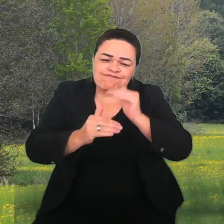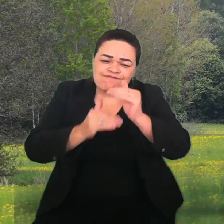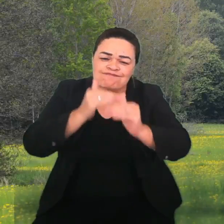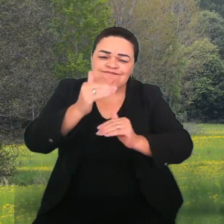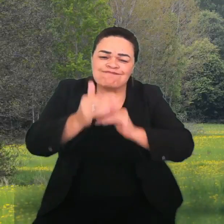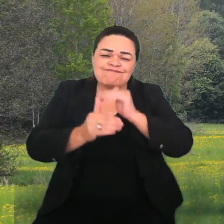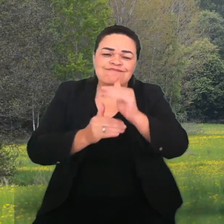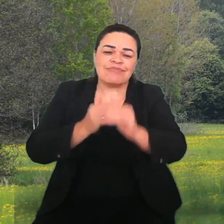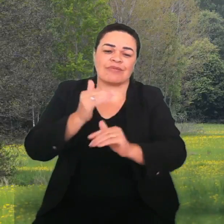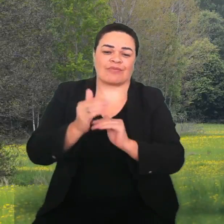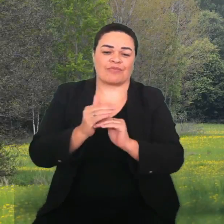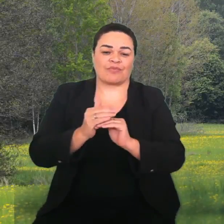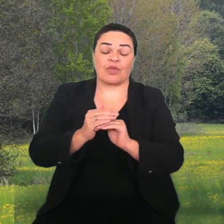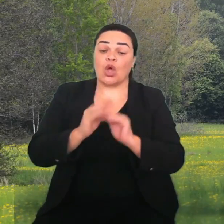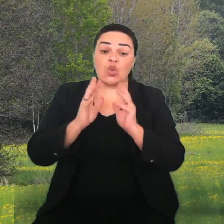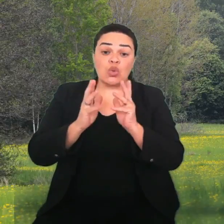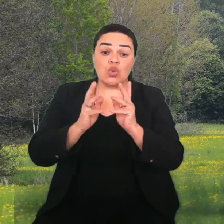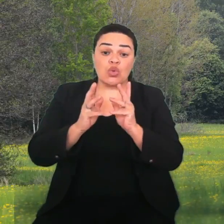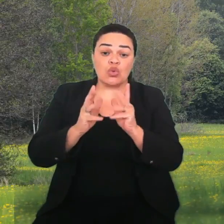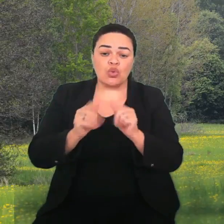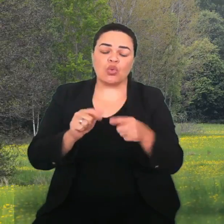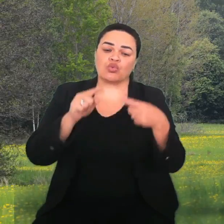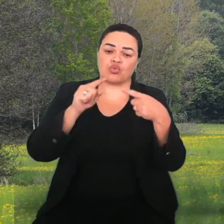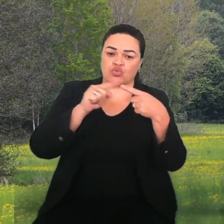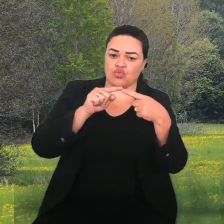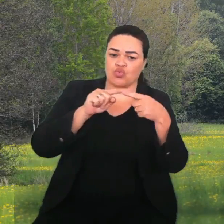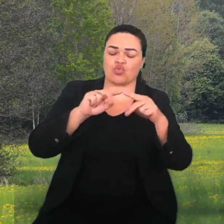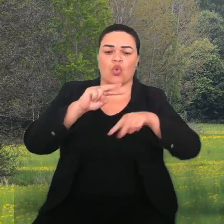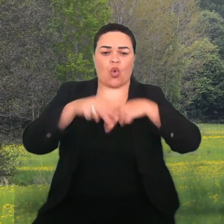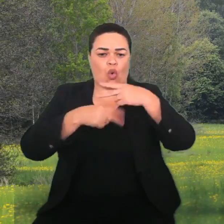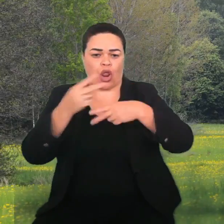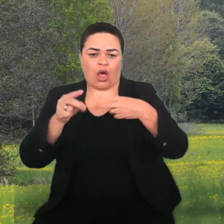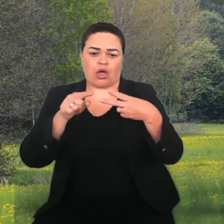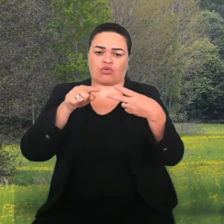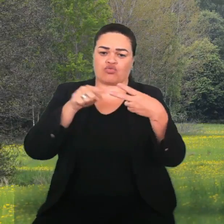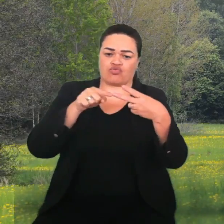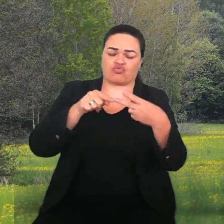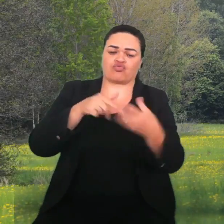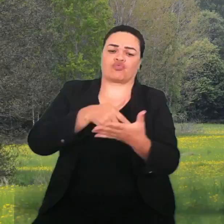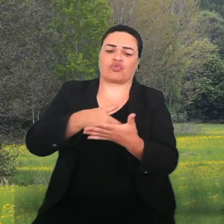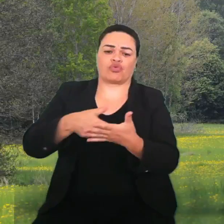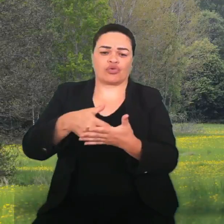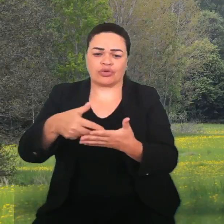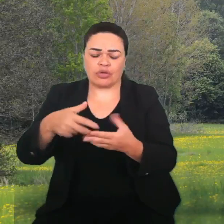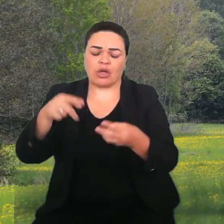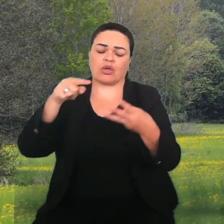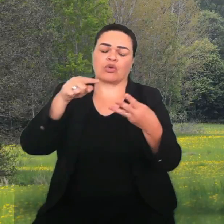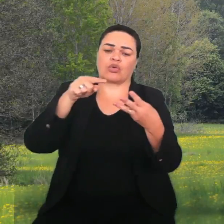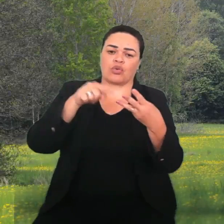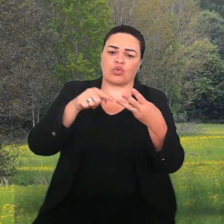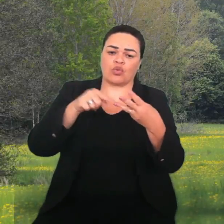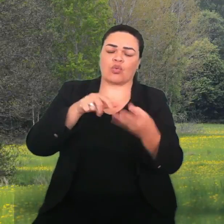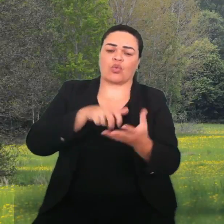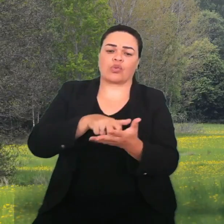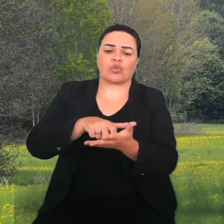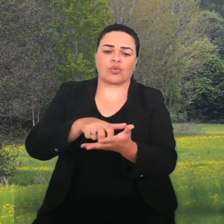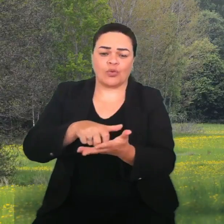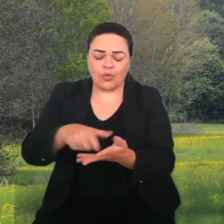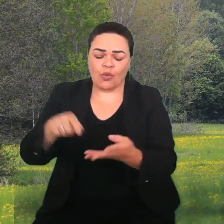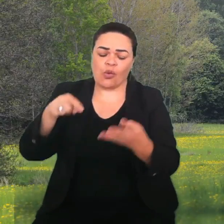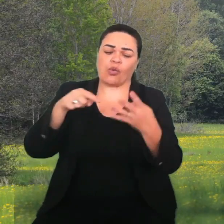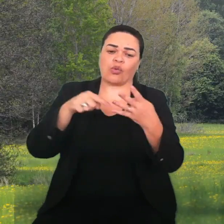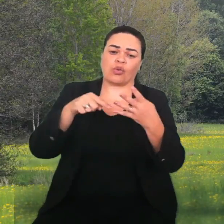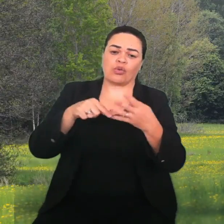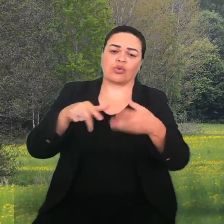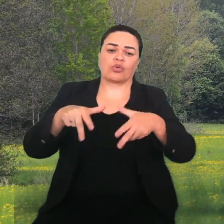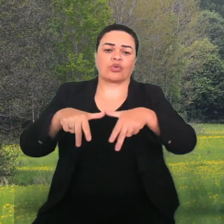Estimular todas essas habilidades que eu falei. O rolar, o rastejar, o engatinhar, o andar com apoio, o andar sem apoio,